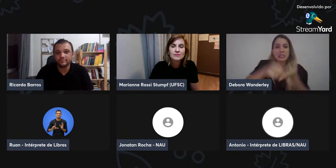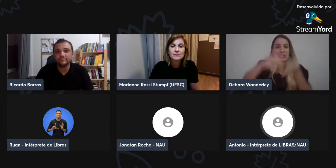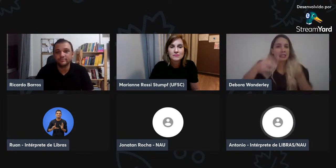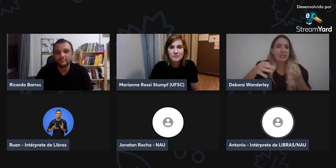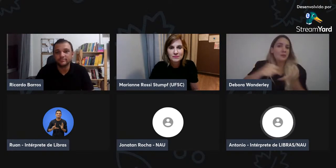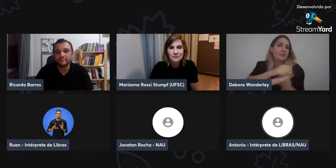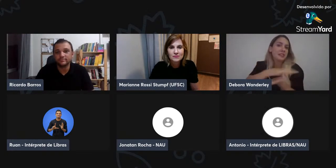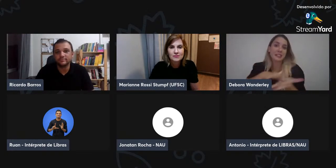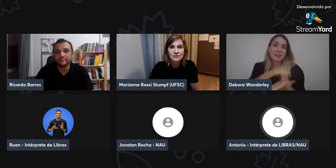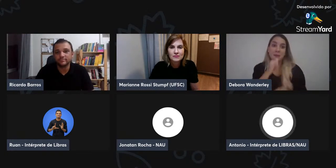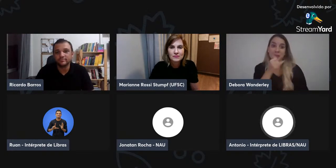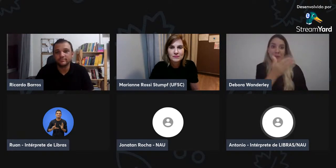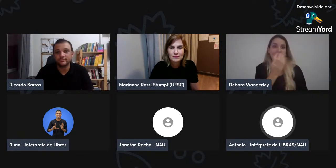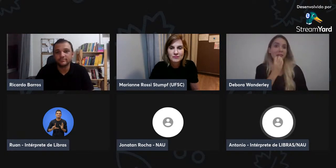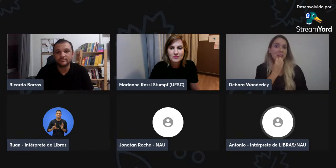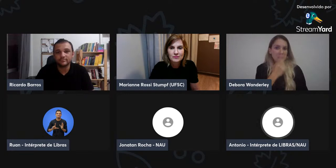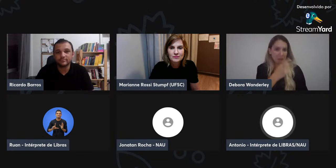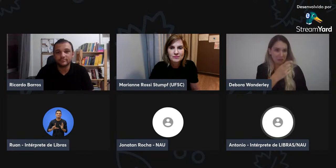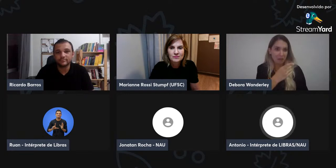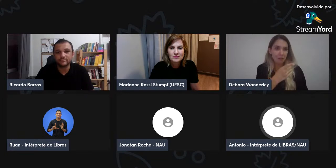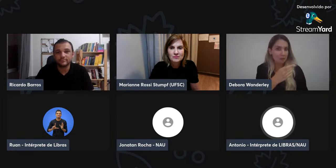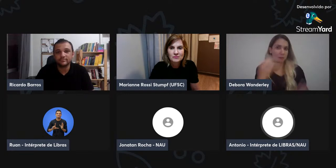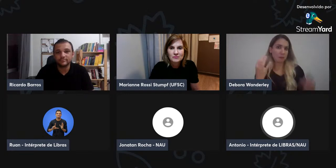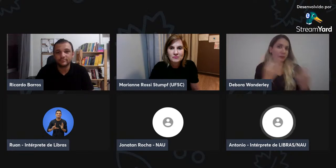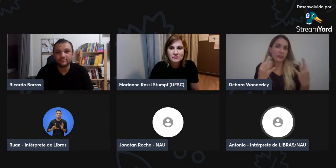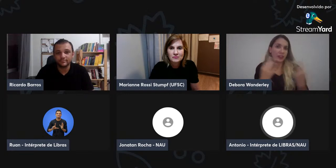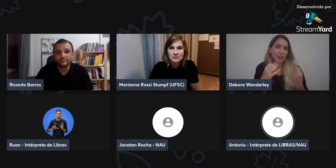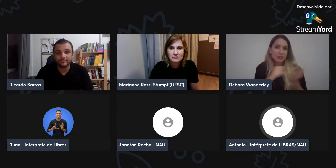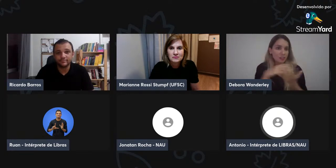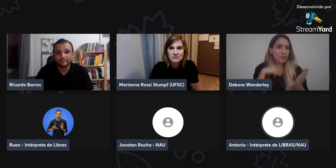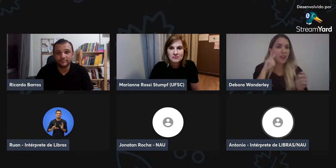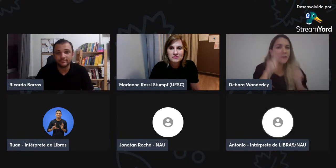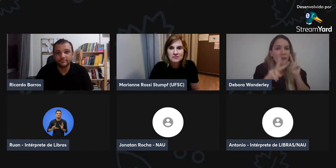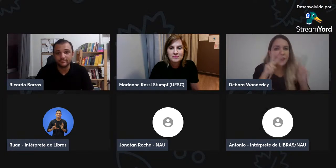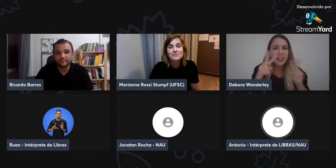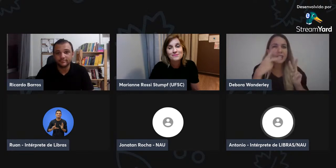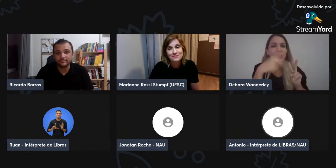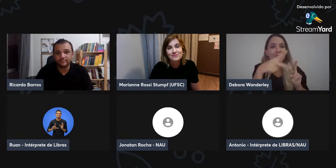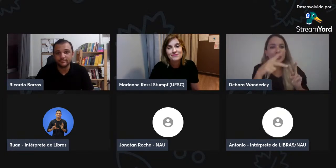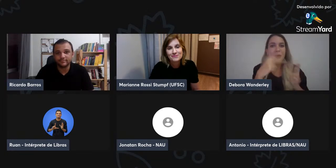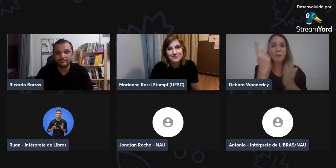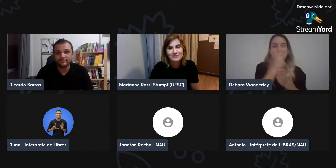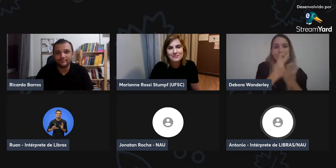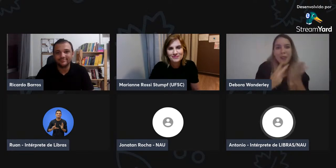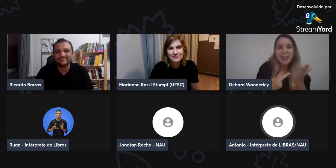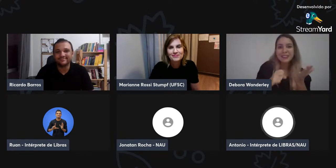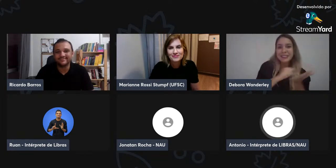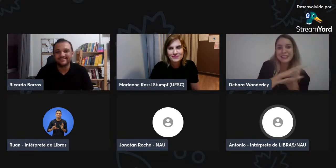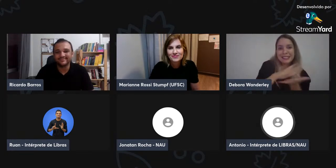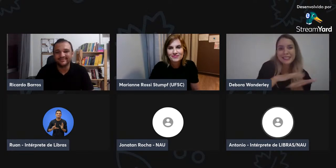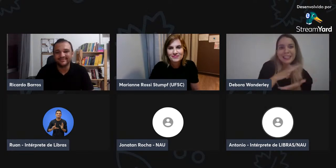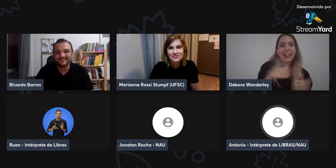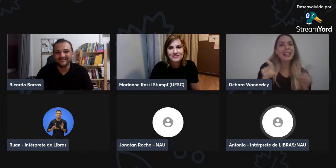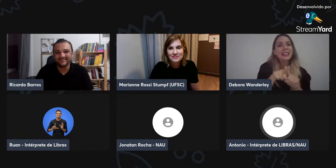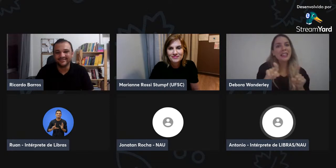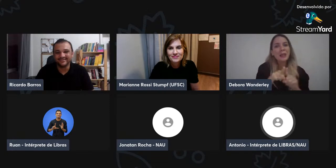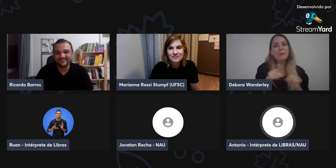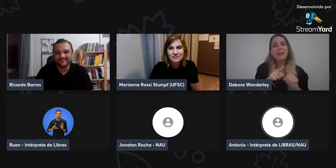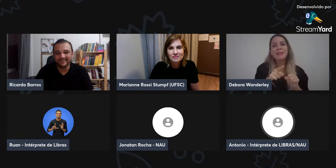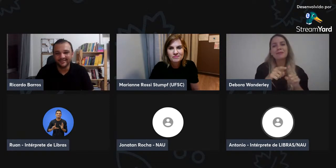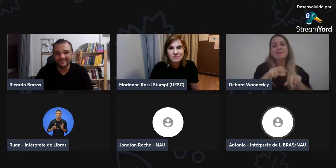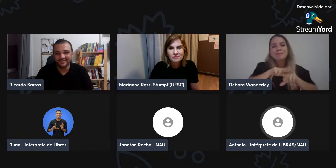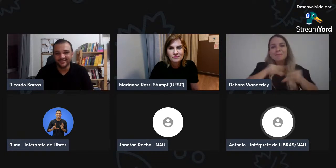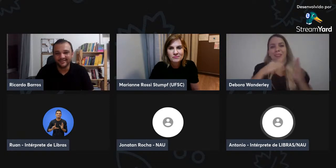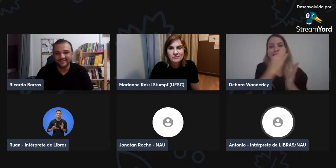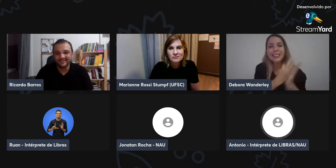o surdo, eles têm interesse no aprendizado em sign write, tudo mais, eles percebem os